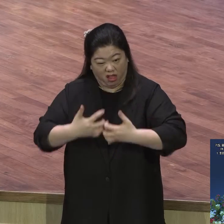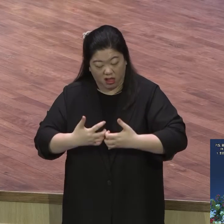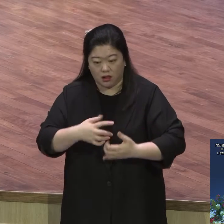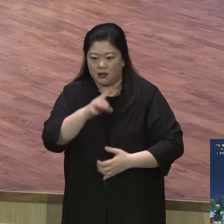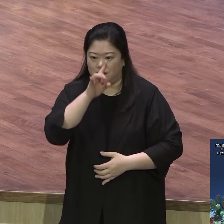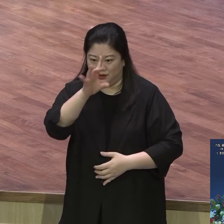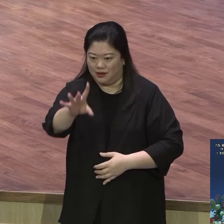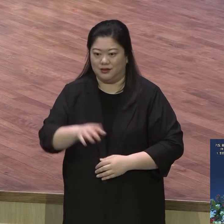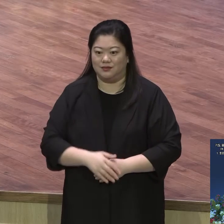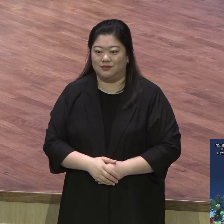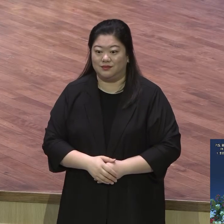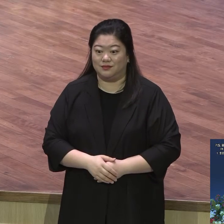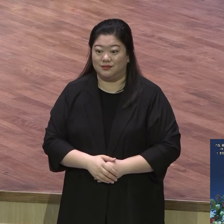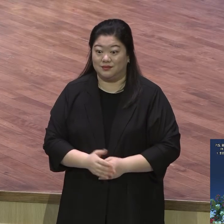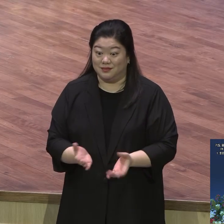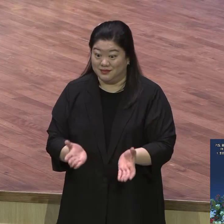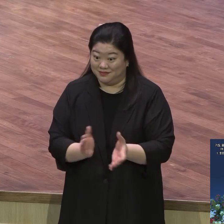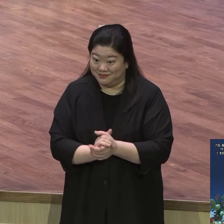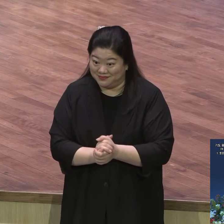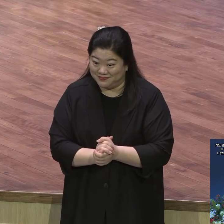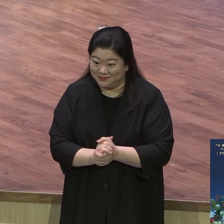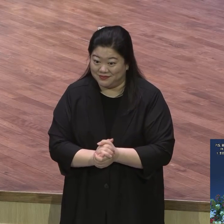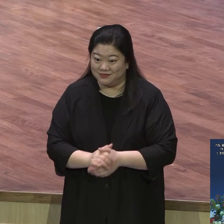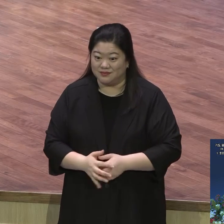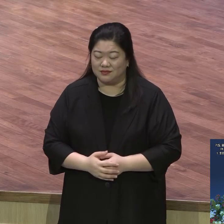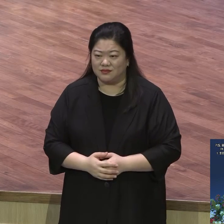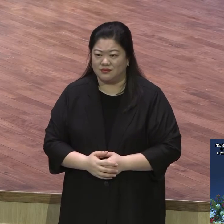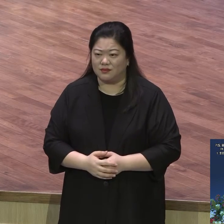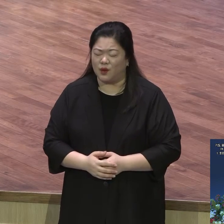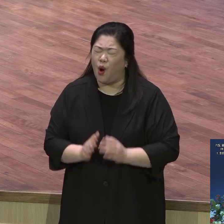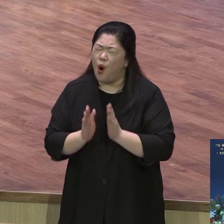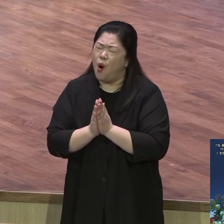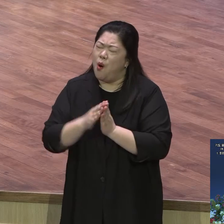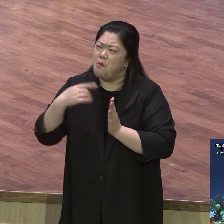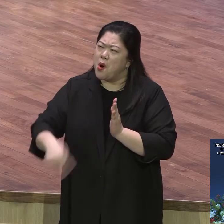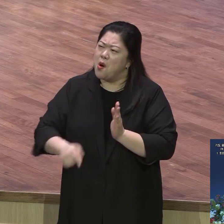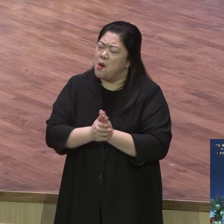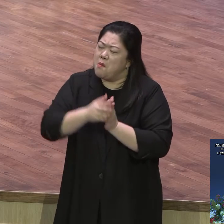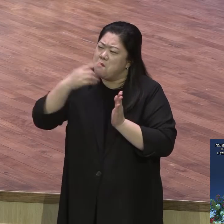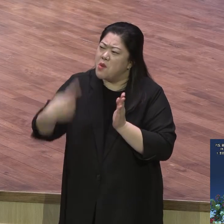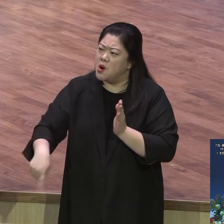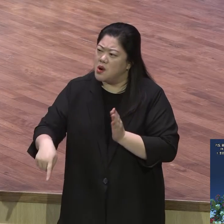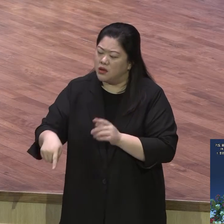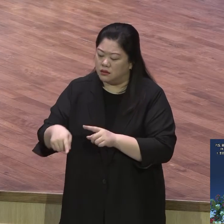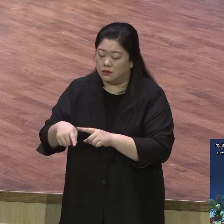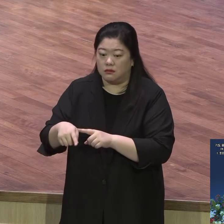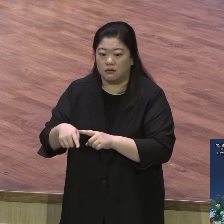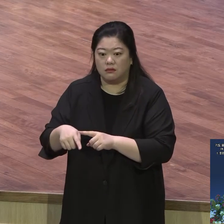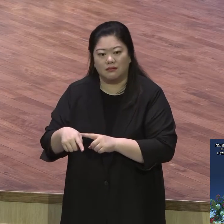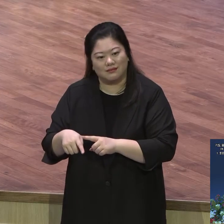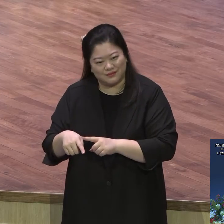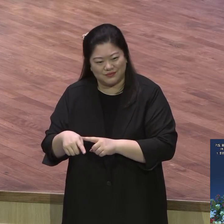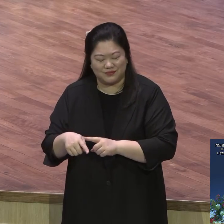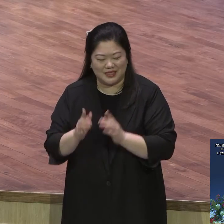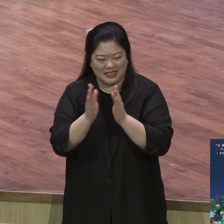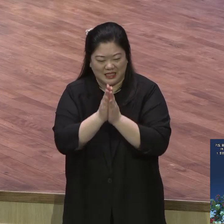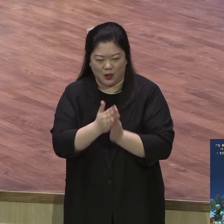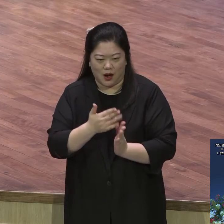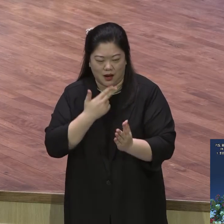돼요 아멘 뭐 기도했지 모르겠다는 기도를 생존하는 사람이라 기도 자체가 두렵고 기도 자체가